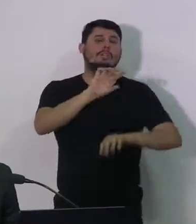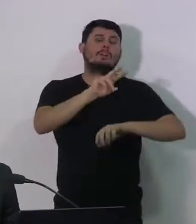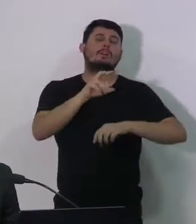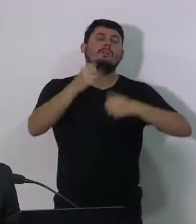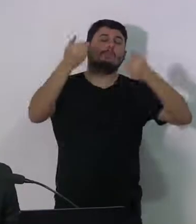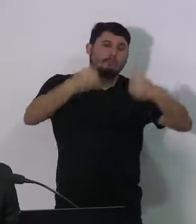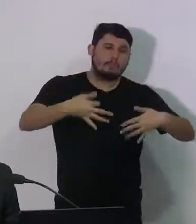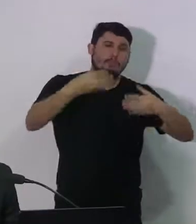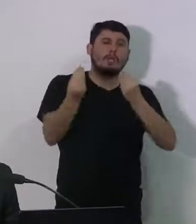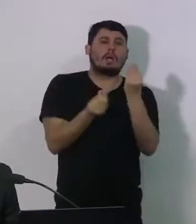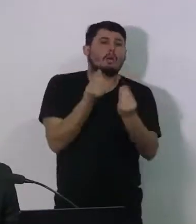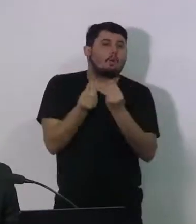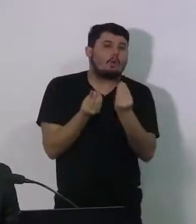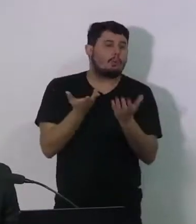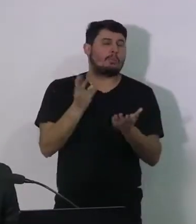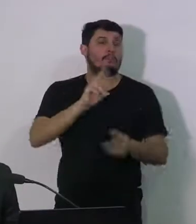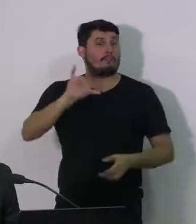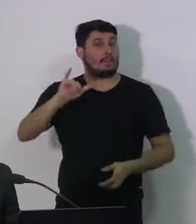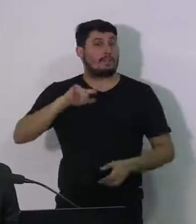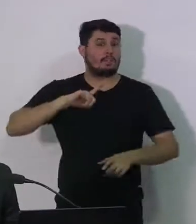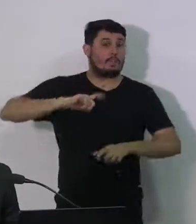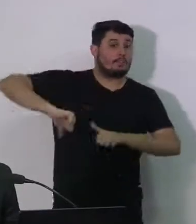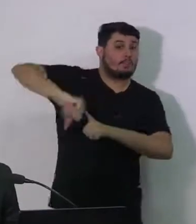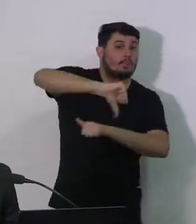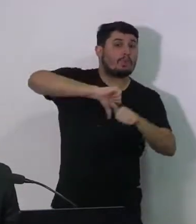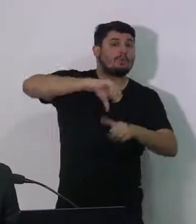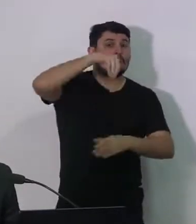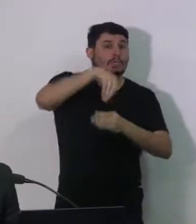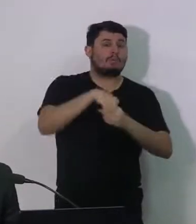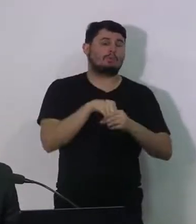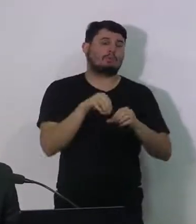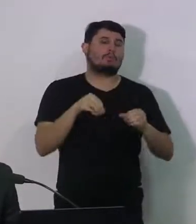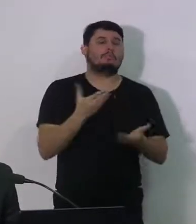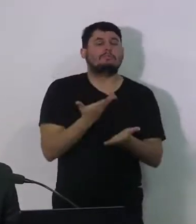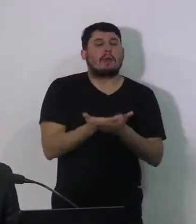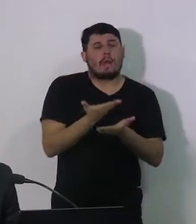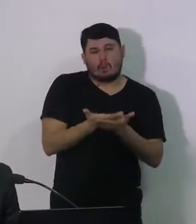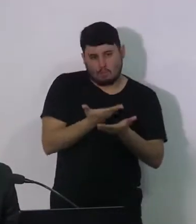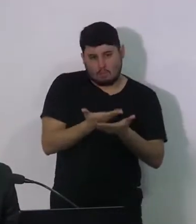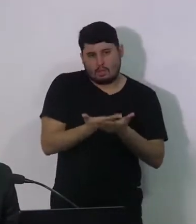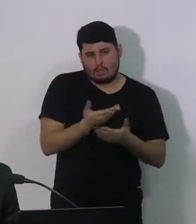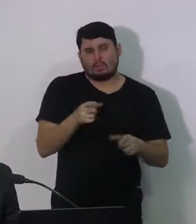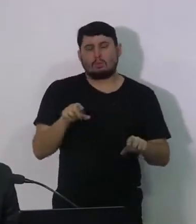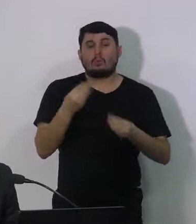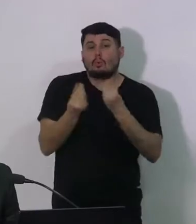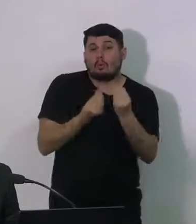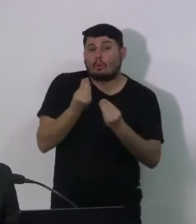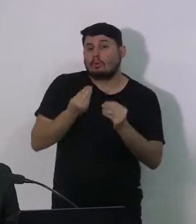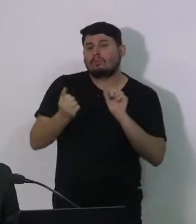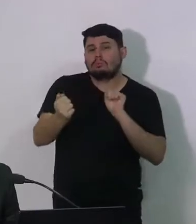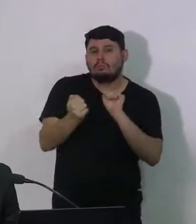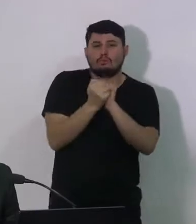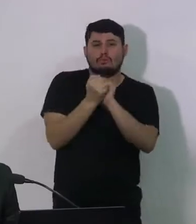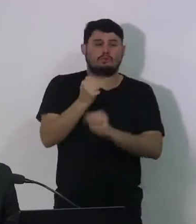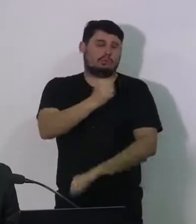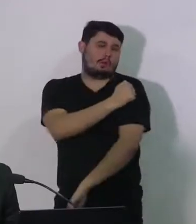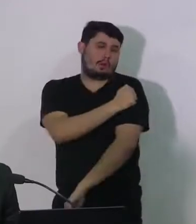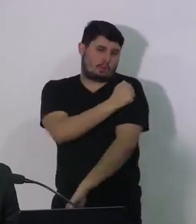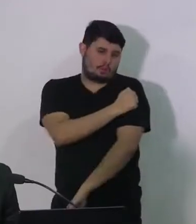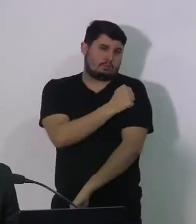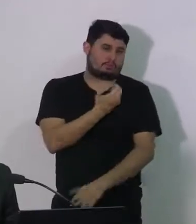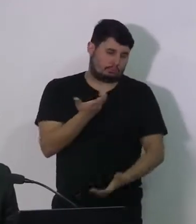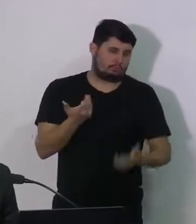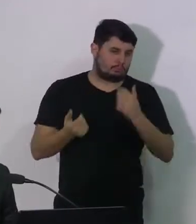a atenção aos nossos alunos, aqui na cidade de Caruaru, e como é a gente vai chegar mais junto, de cada uma dessas famílias.